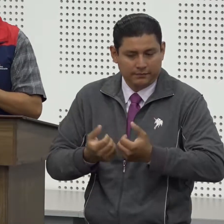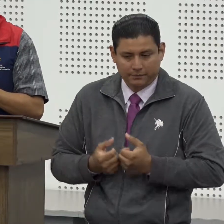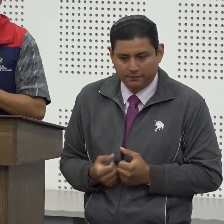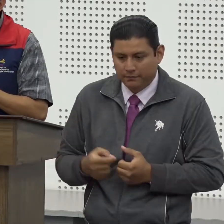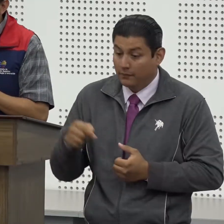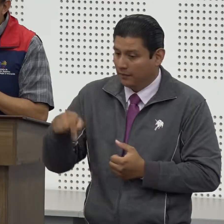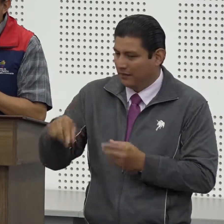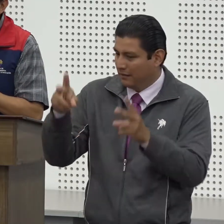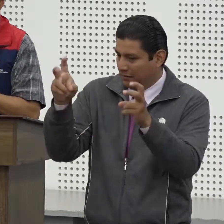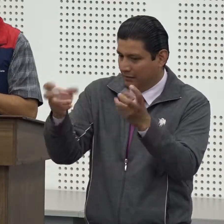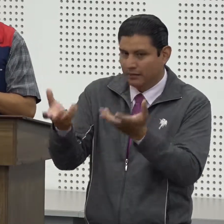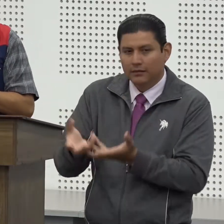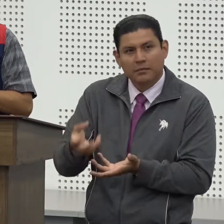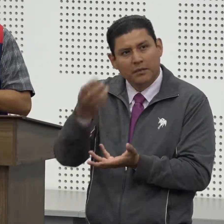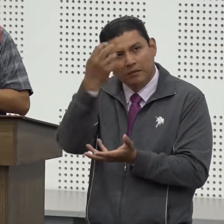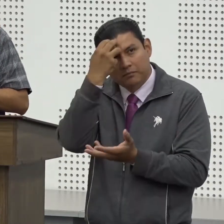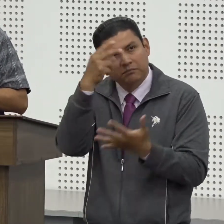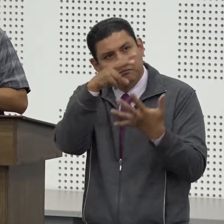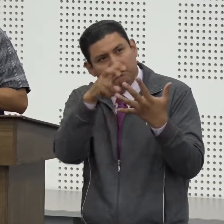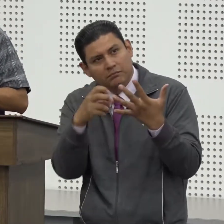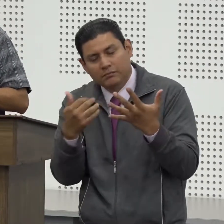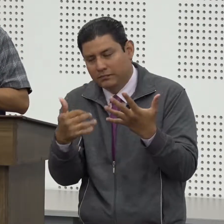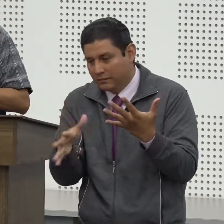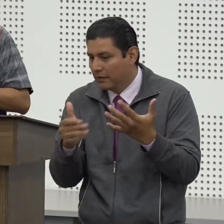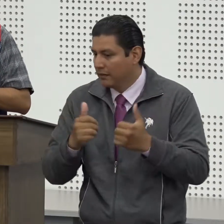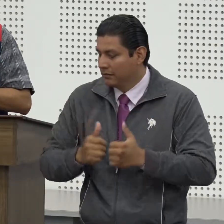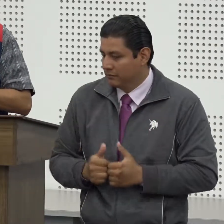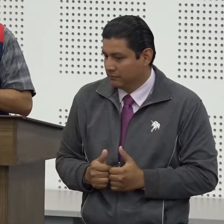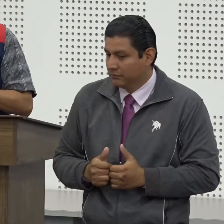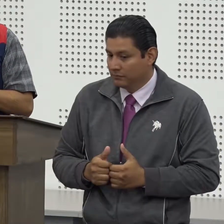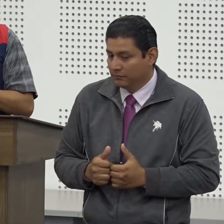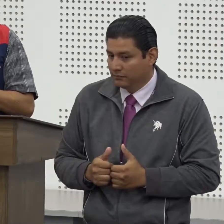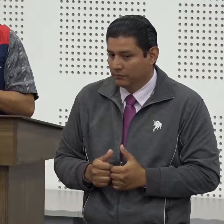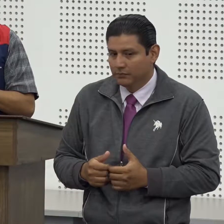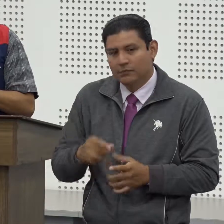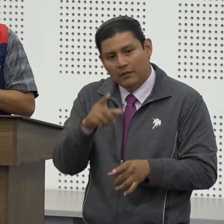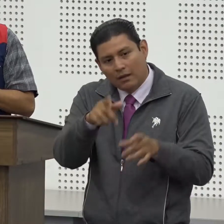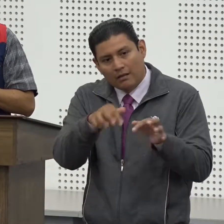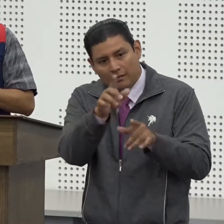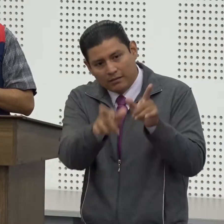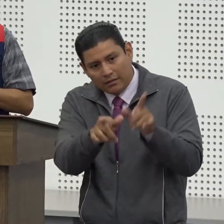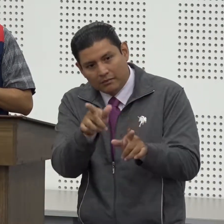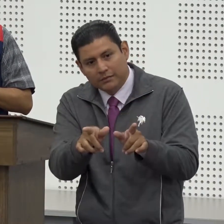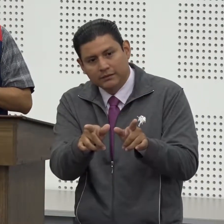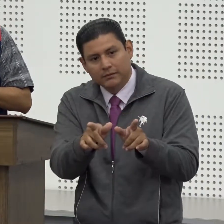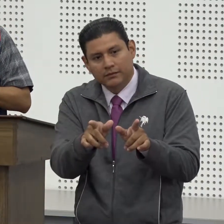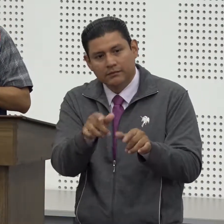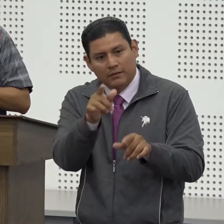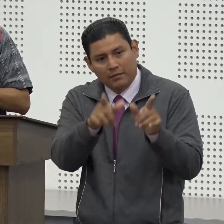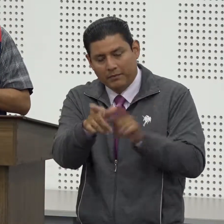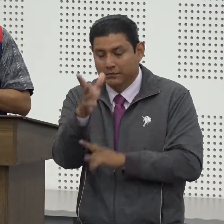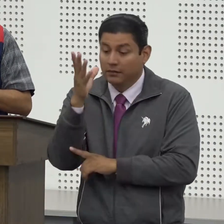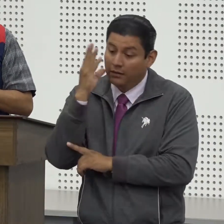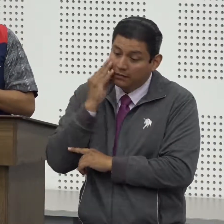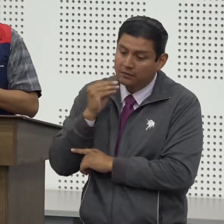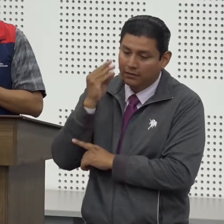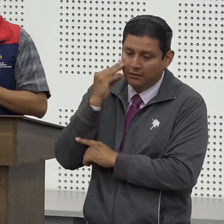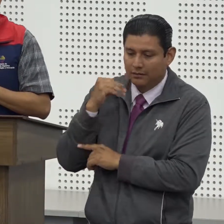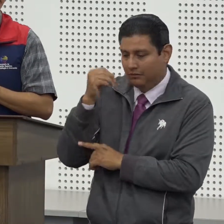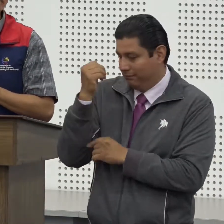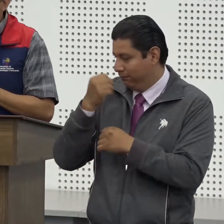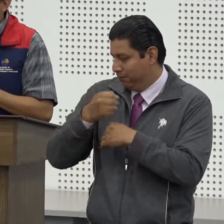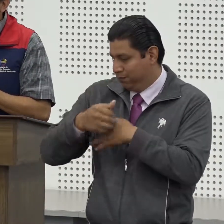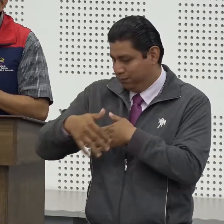académica de ciencia nos dieron más bien una lección nos han dado las personas que que tienen esa experiencia basta en esto